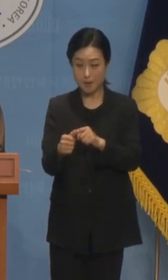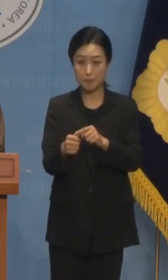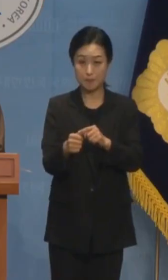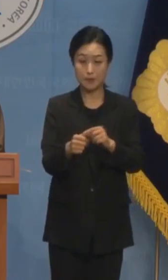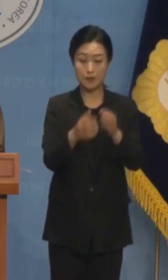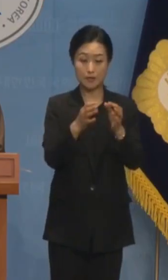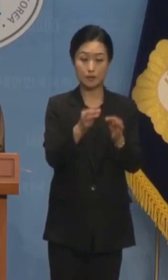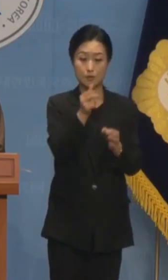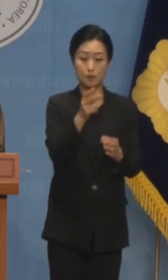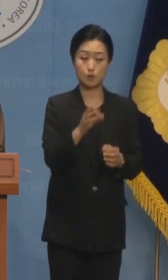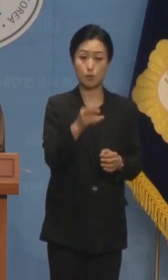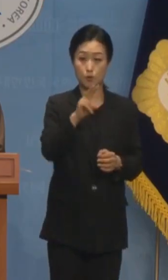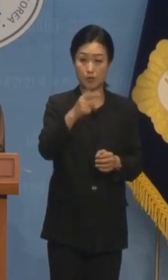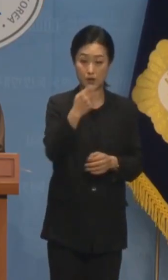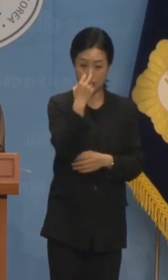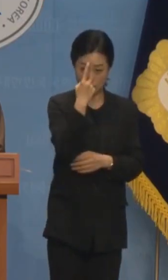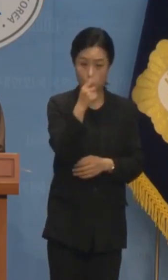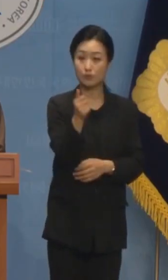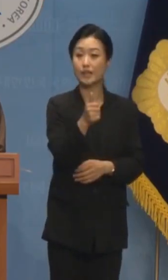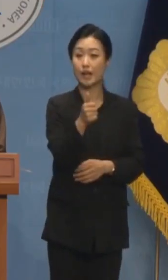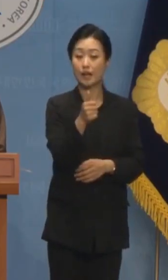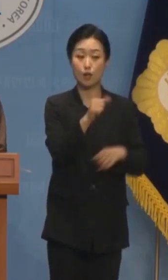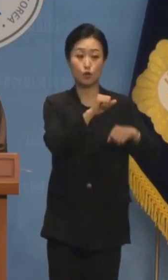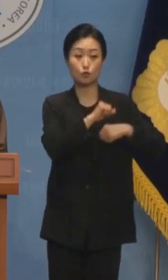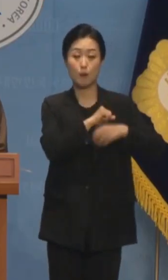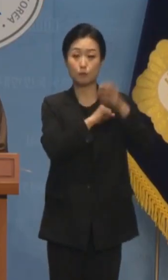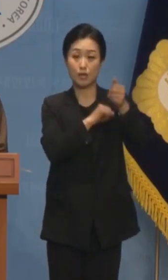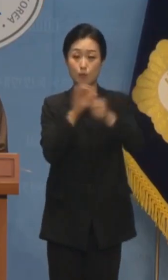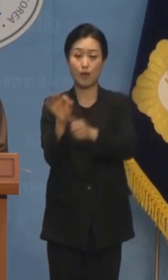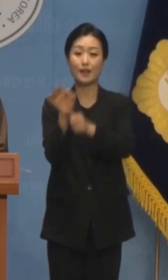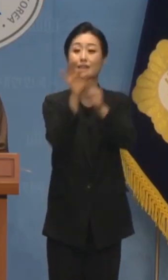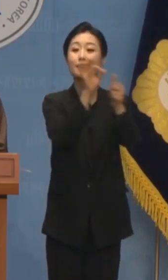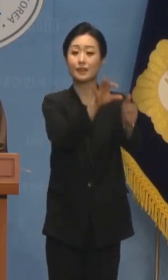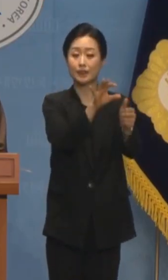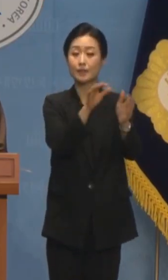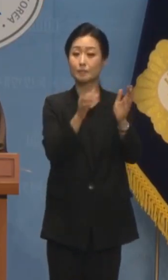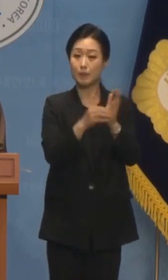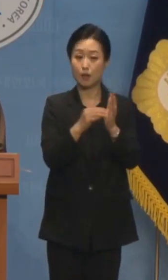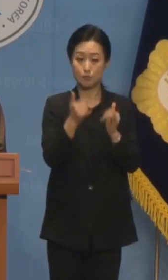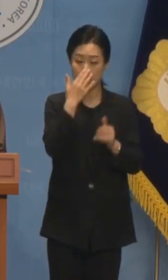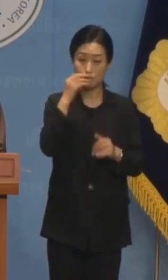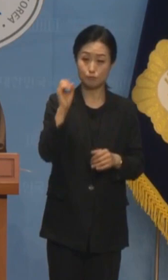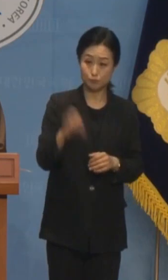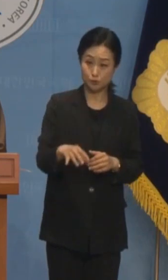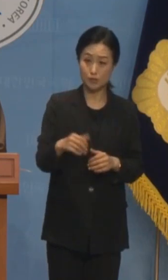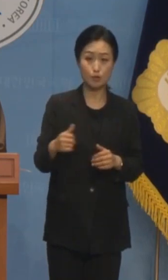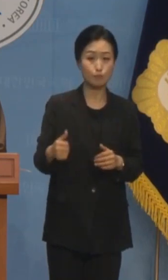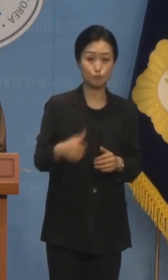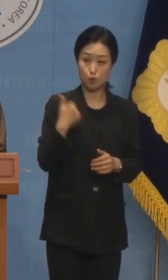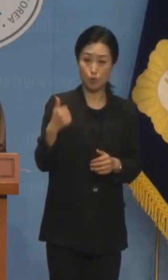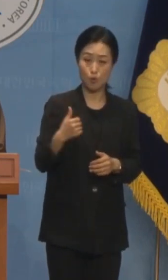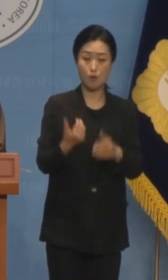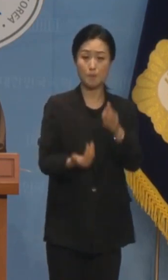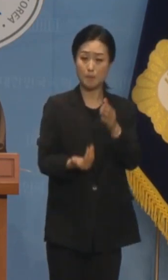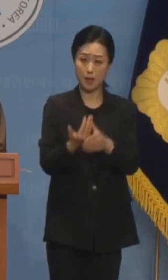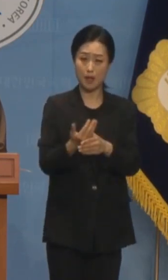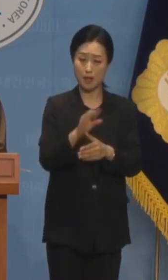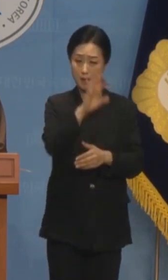김용현, 경호처장은 국방부 장관으로 영전하는 국민 무시, 분노 유발 정권입니다